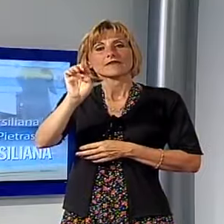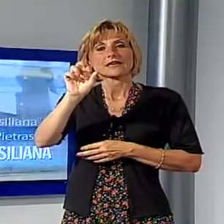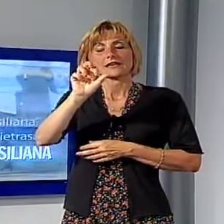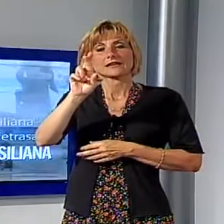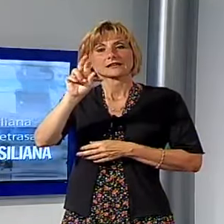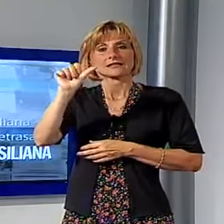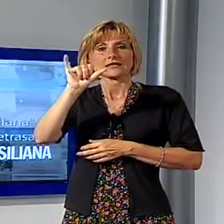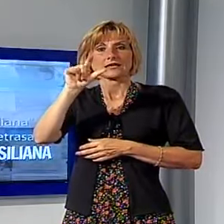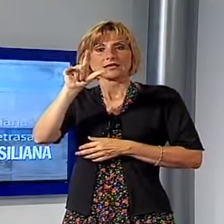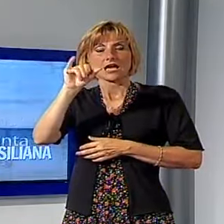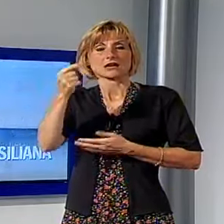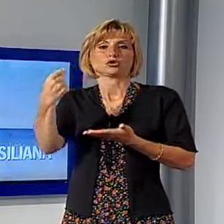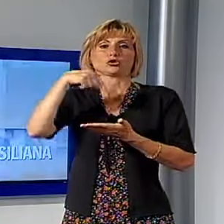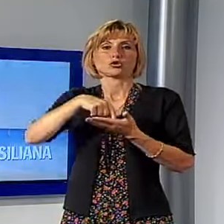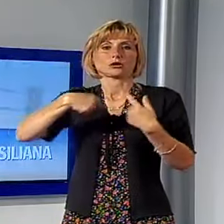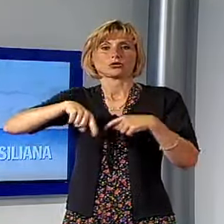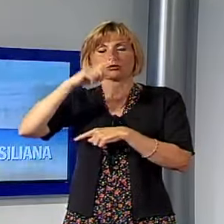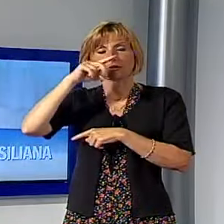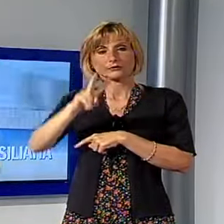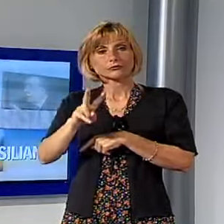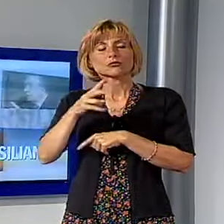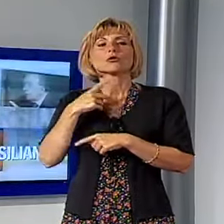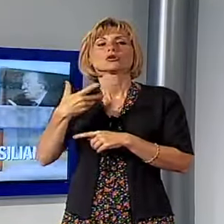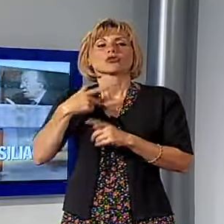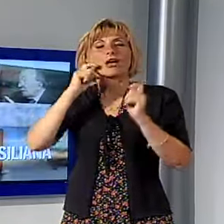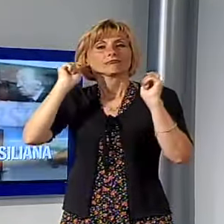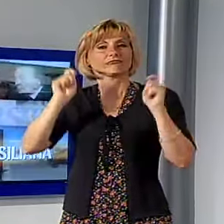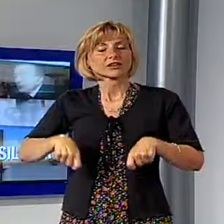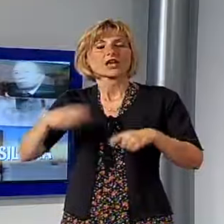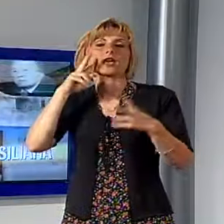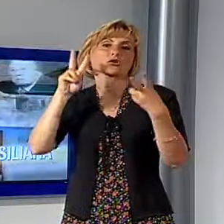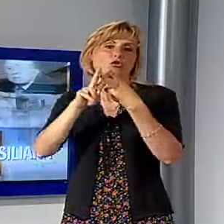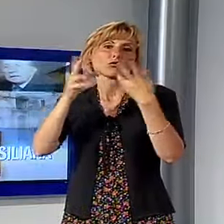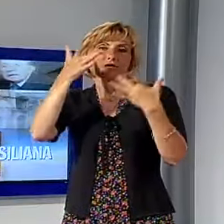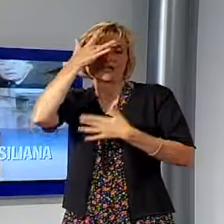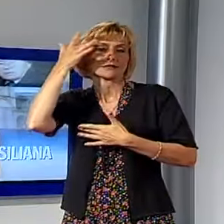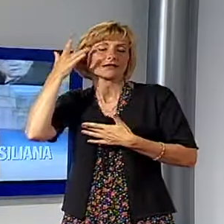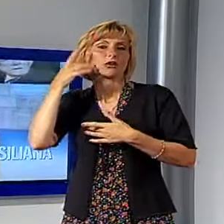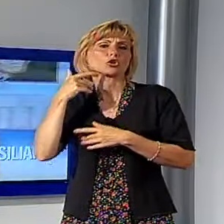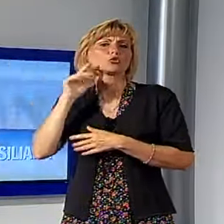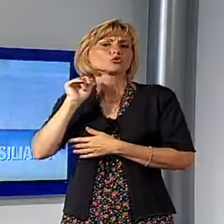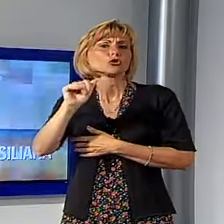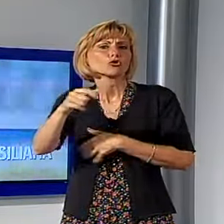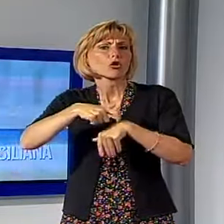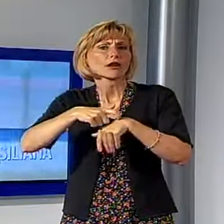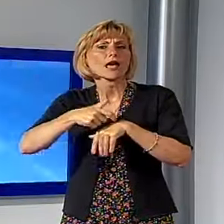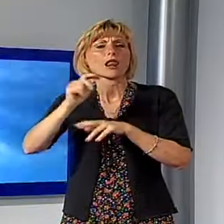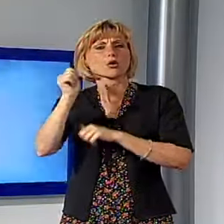ritorna su Noi TV, scattano a Marina di Pietrasanta gli incontri dell'estate ogni sera alle 23 sulla nostra emittente.